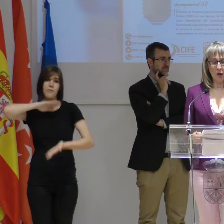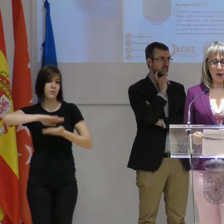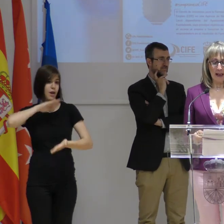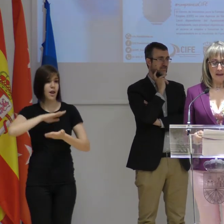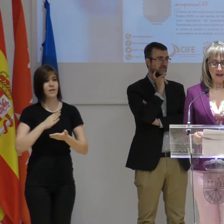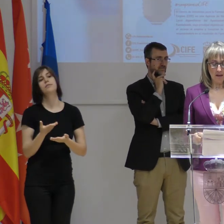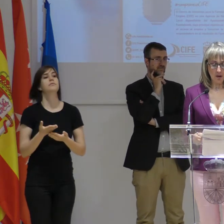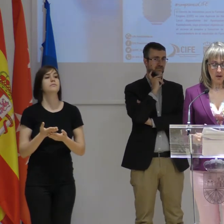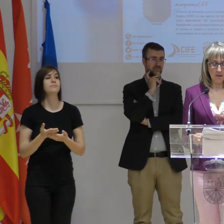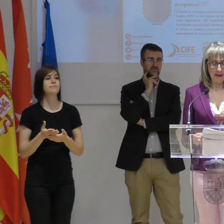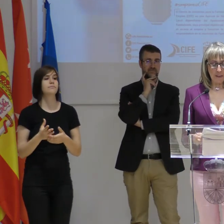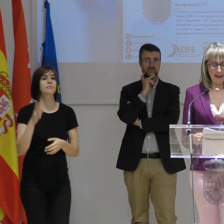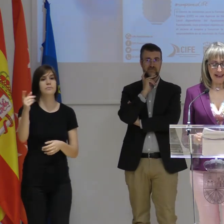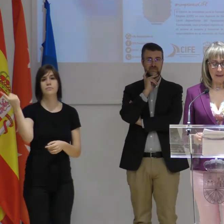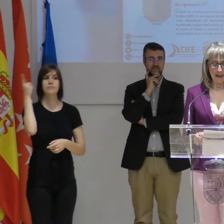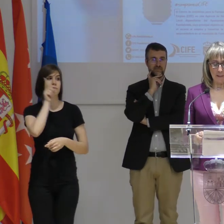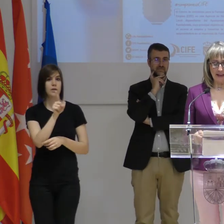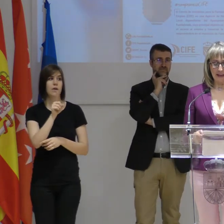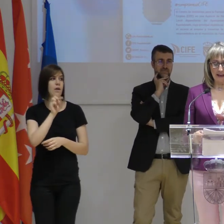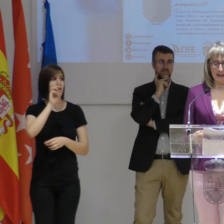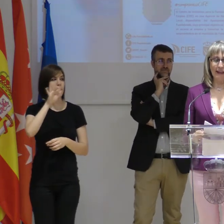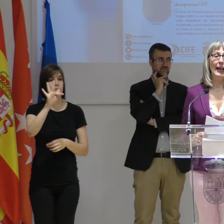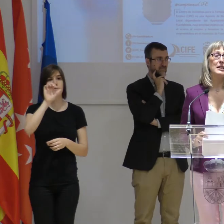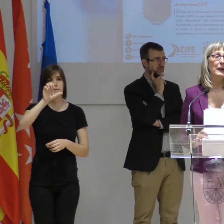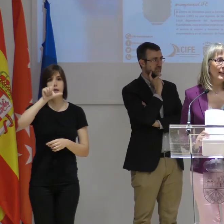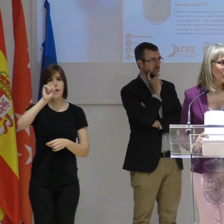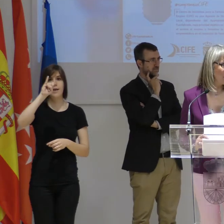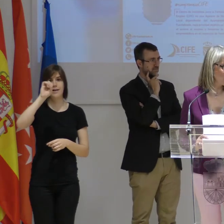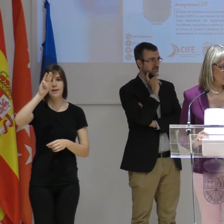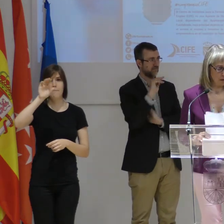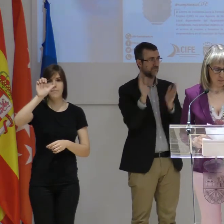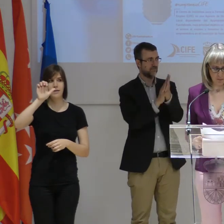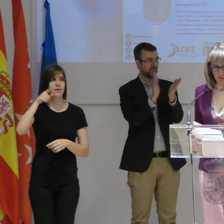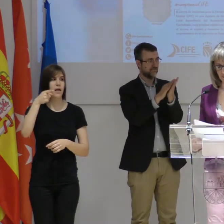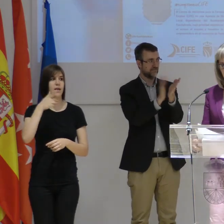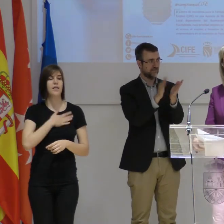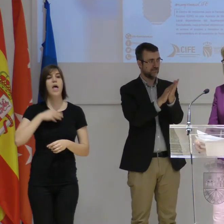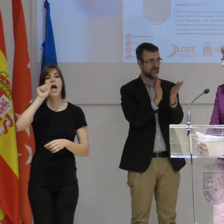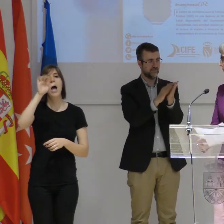Va a subir a recoger la distinción don Felipe Talavera, presidente de Aspandi. Un aplauso, por favor.